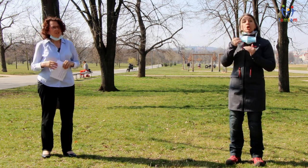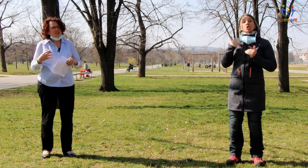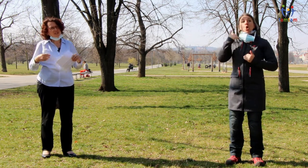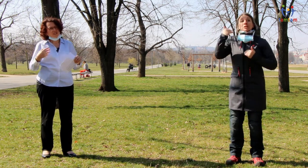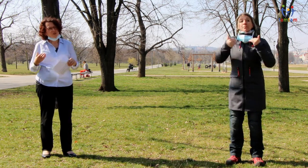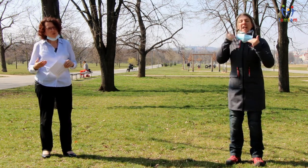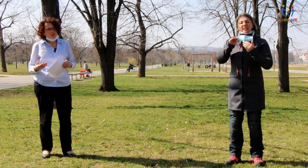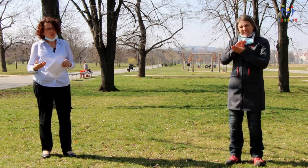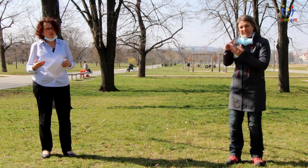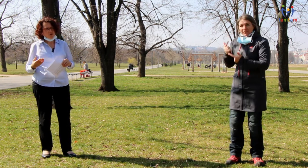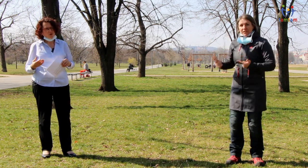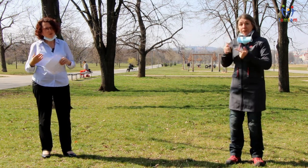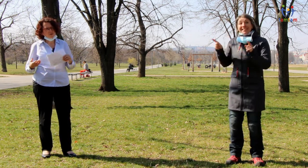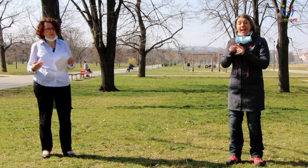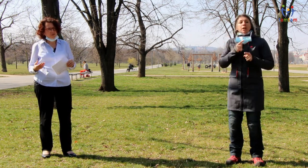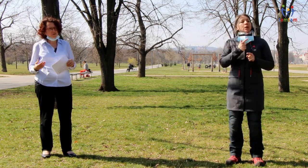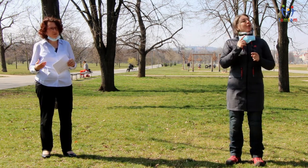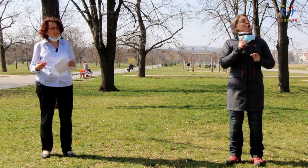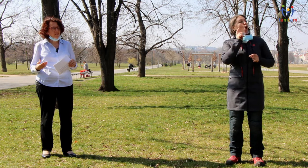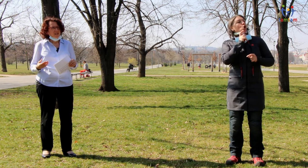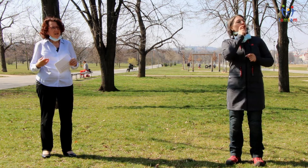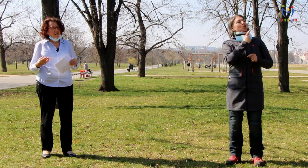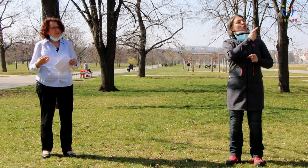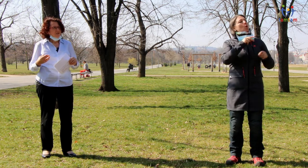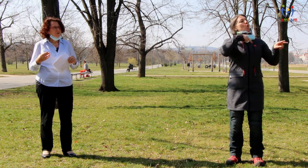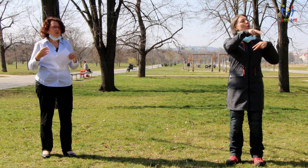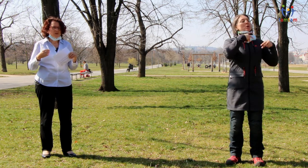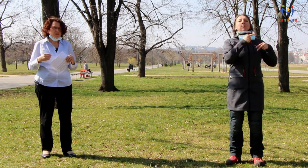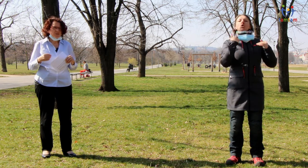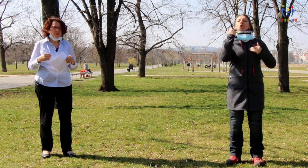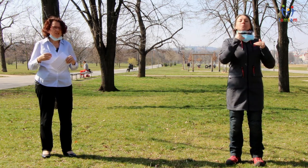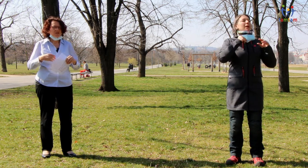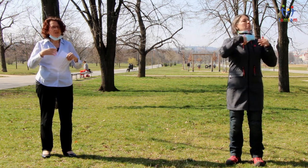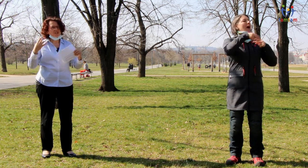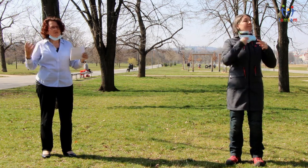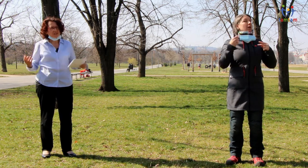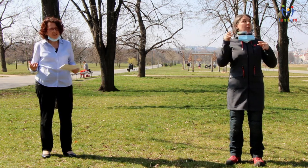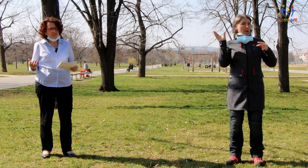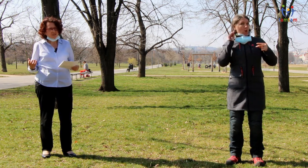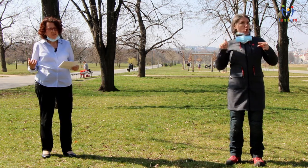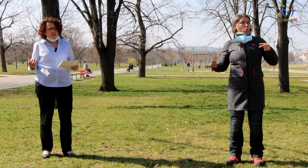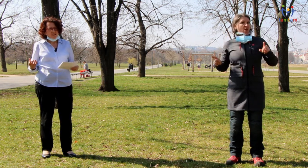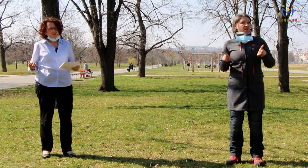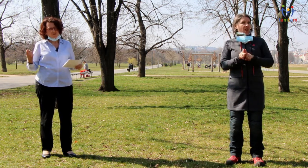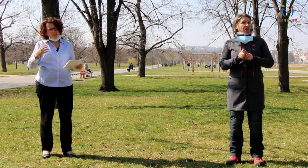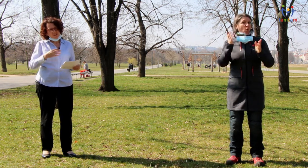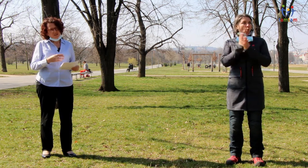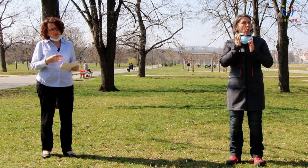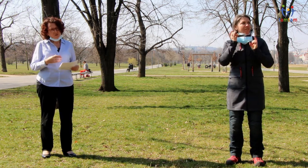děti chytají útržky toho, o čem se baví dospělí. A co je nebezpečné, že vytváří fantazie, čím ty děti jsou